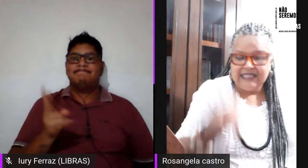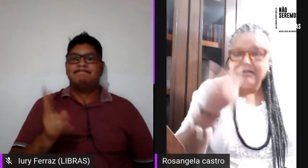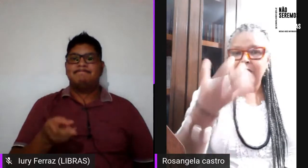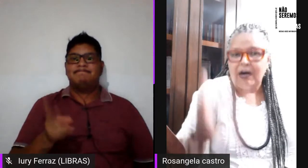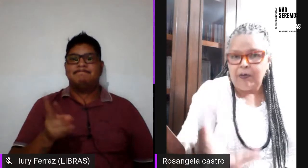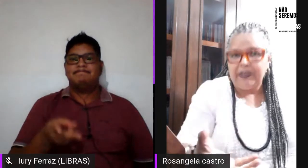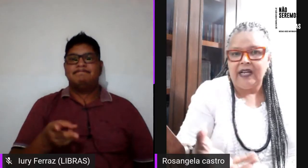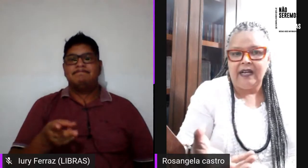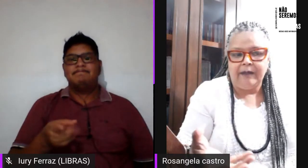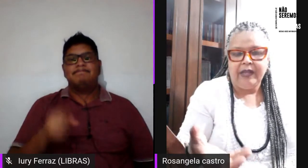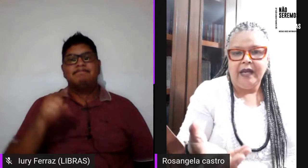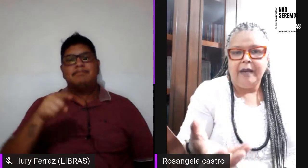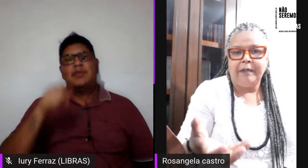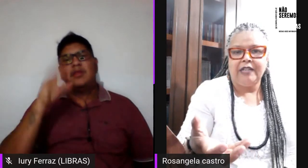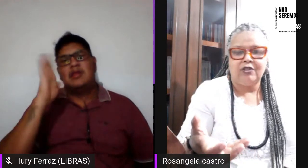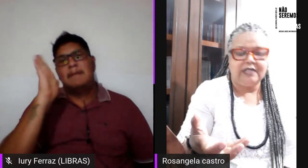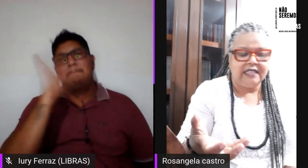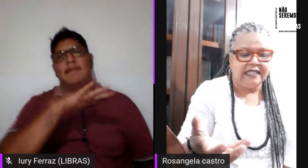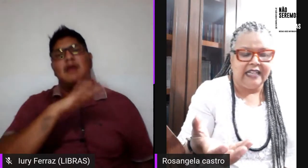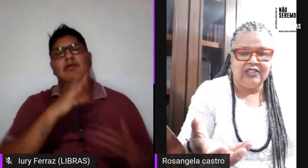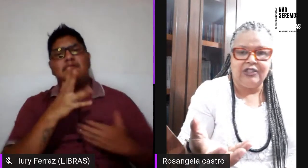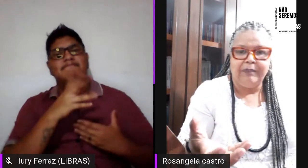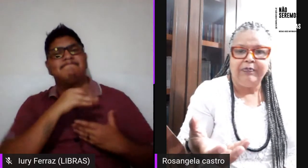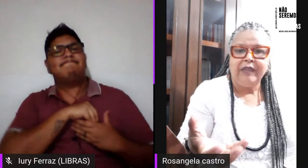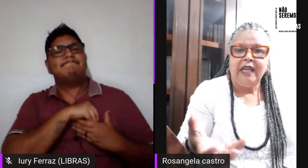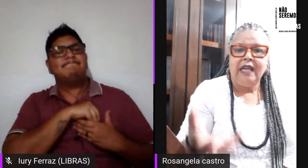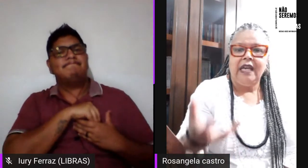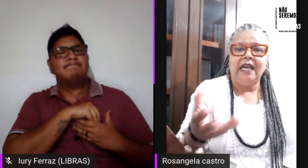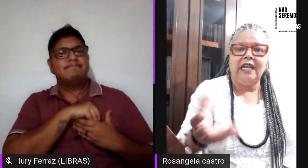esse mal para a sociedade.